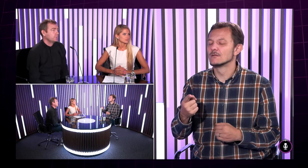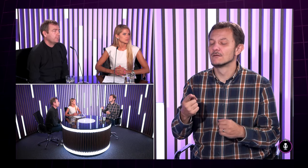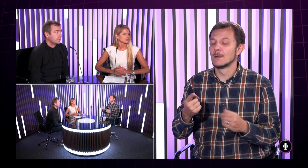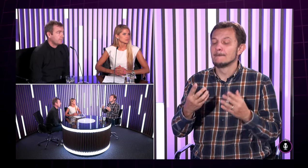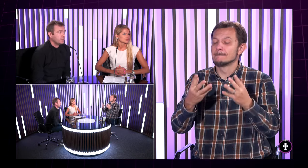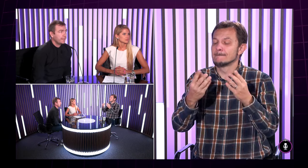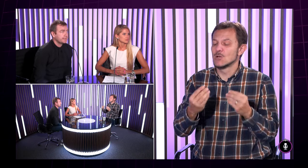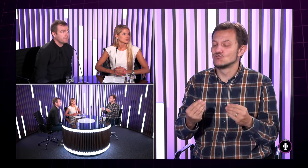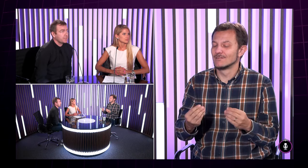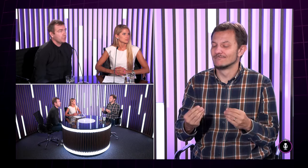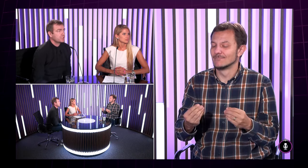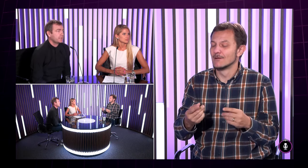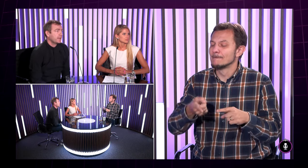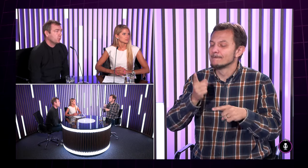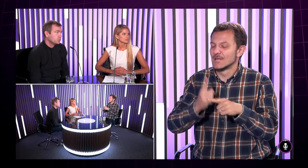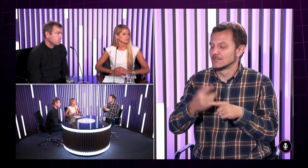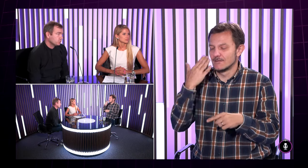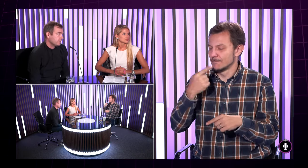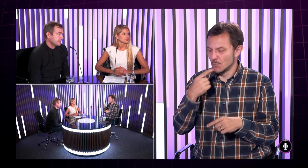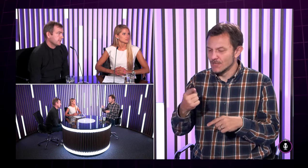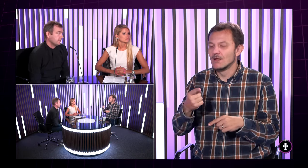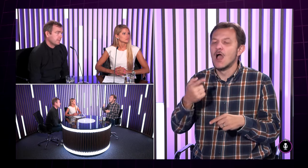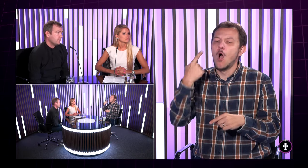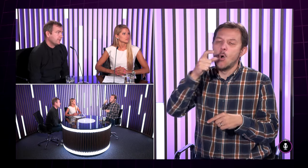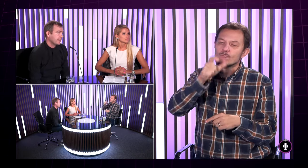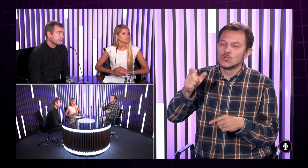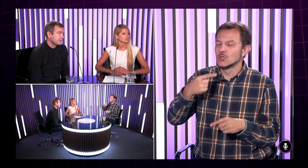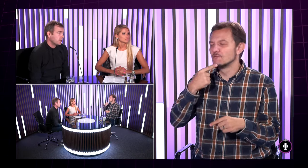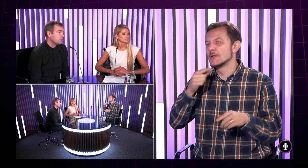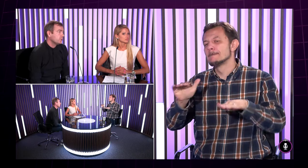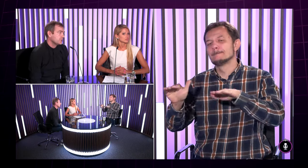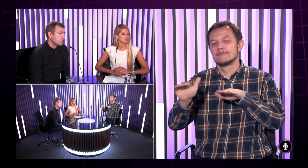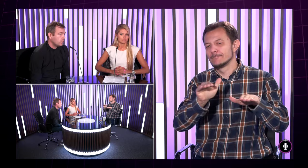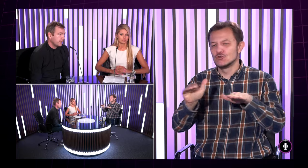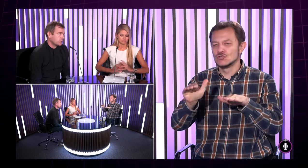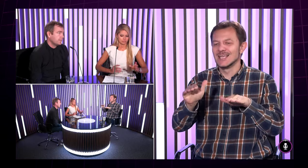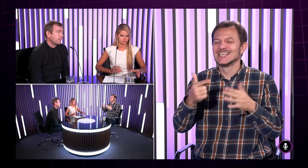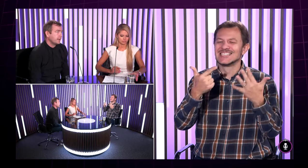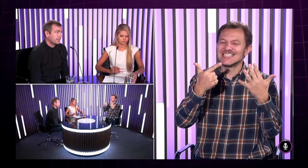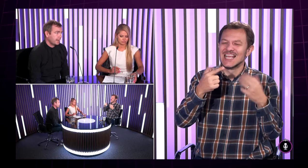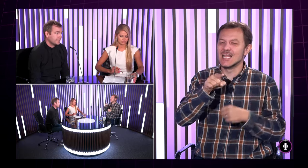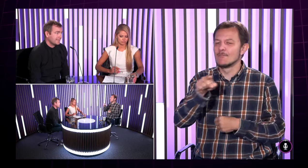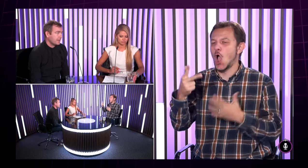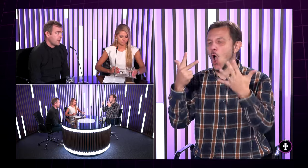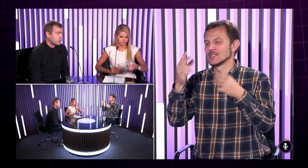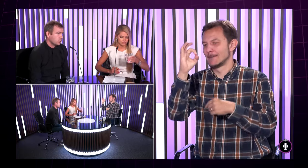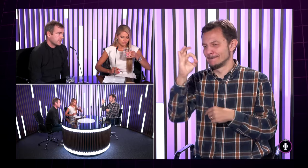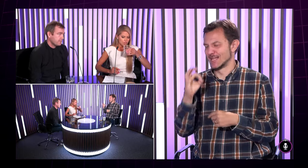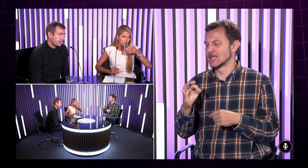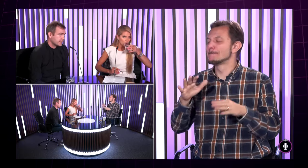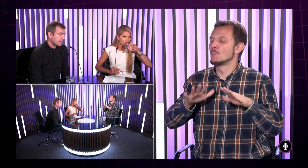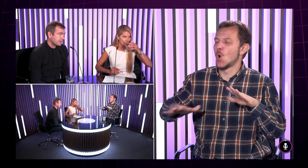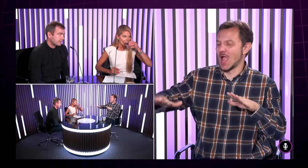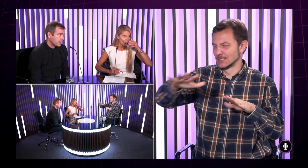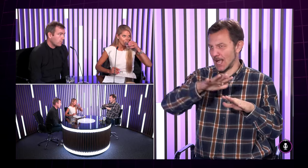Najprv je potrebné povedať, čo sa týka počtu, presne nevieme povedať. Odborníci hovoria, že priemerne 7 až